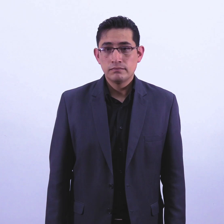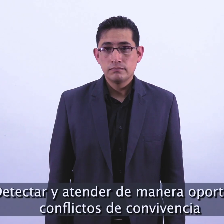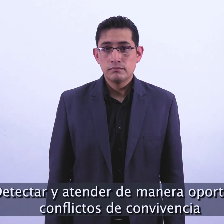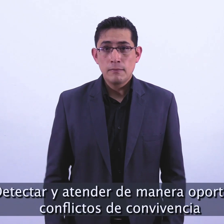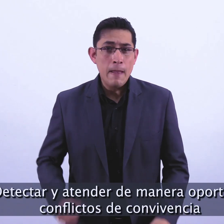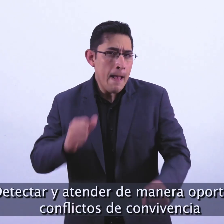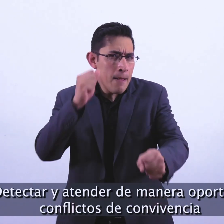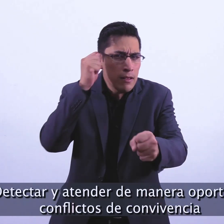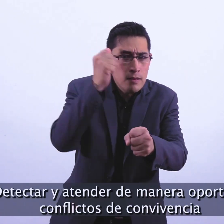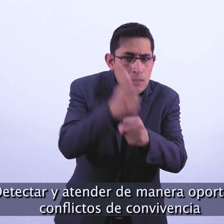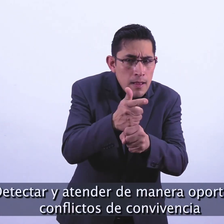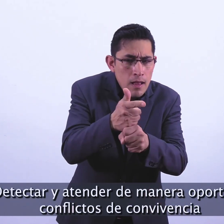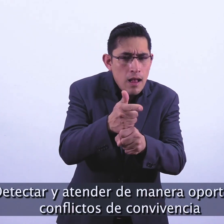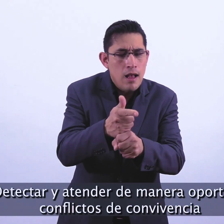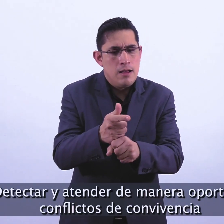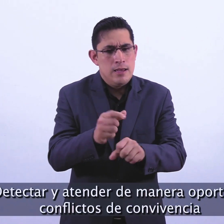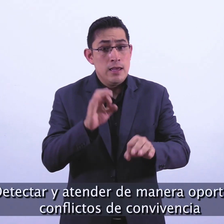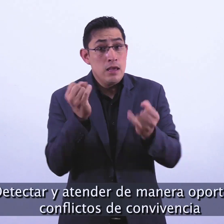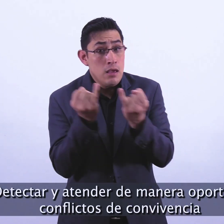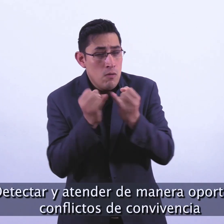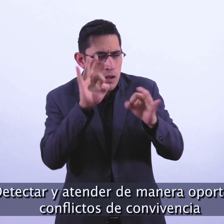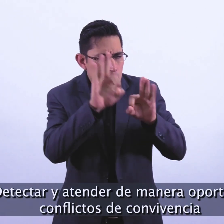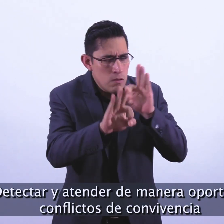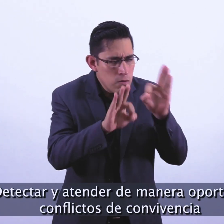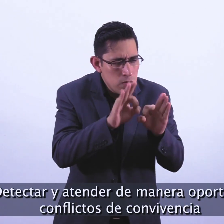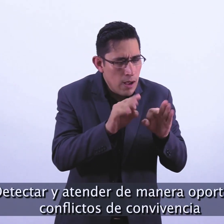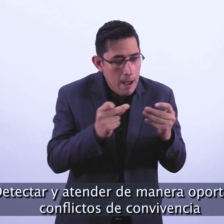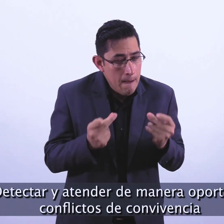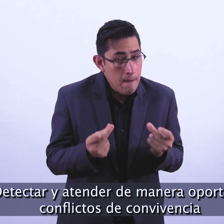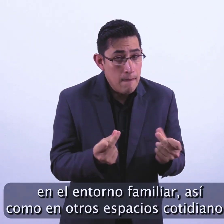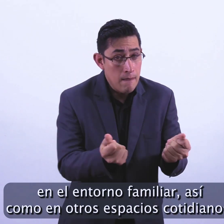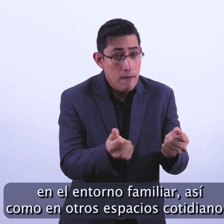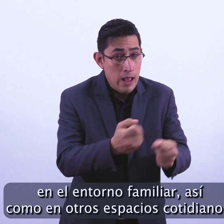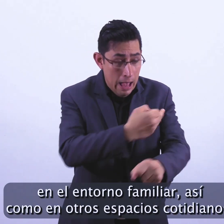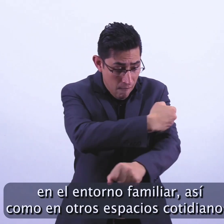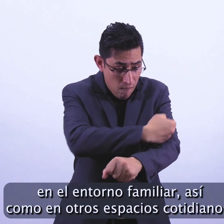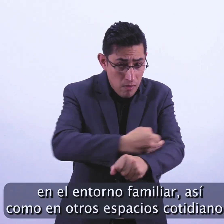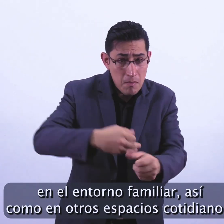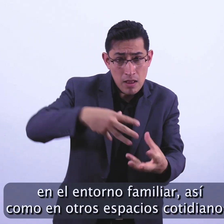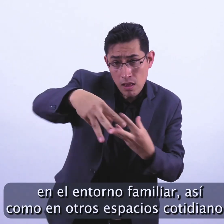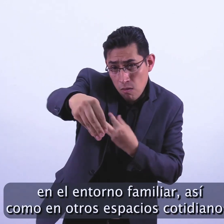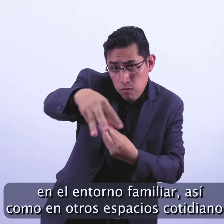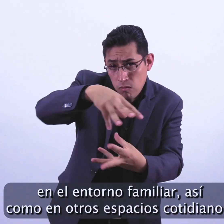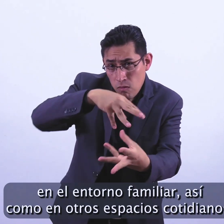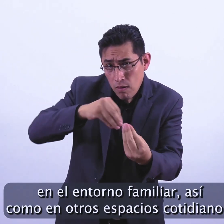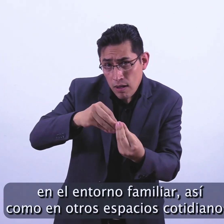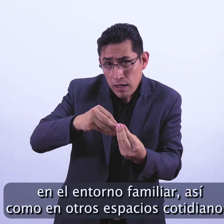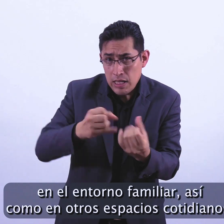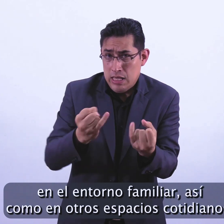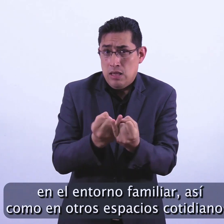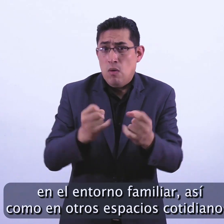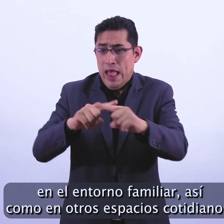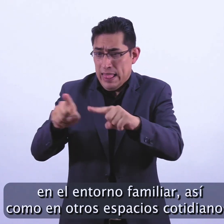Detectar y atender de manera oportuna conflictos de convivencia en el entorno familiar, así como en otros espacios cotidianos.